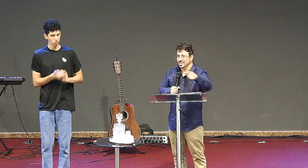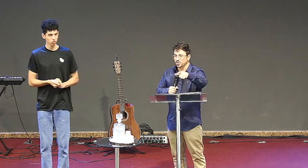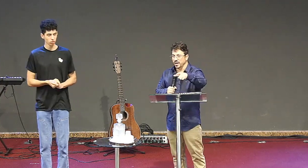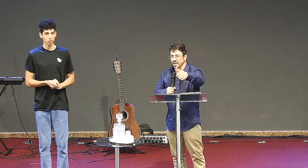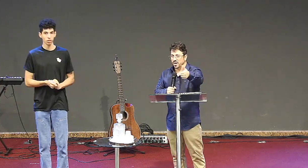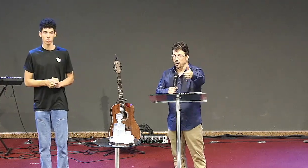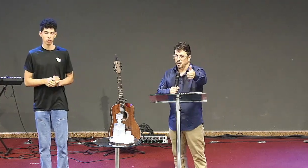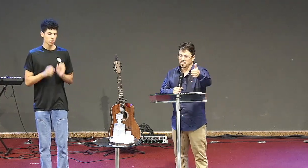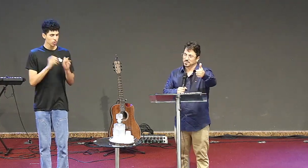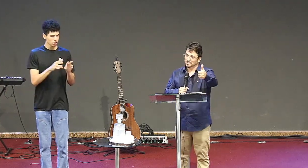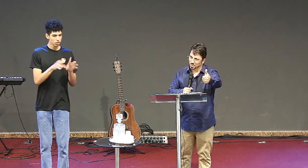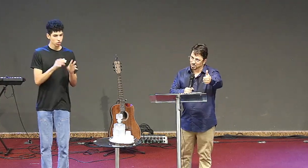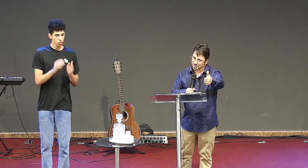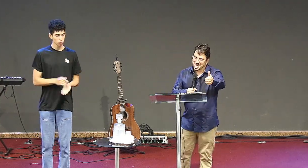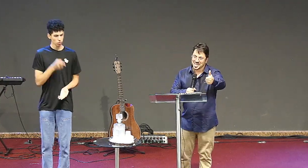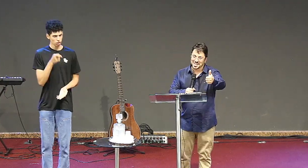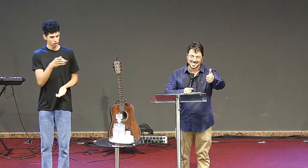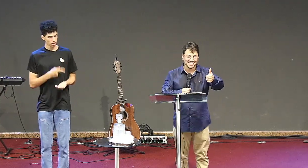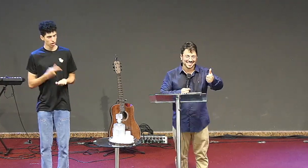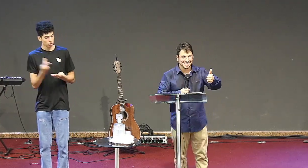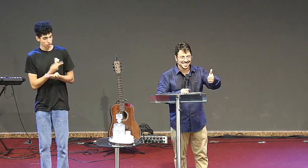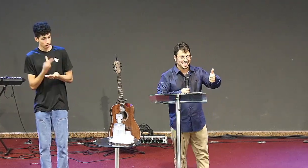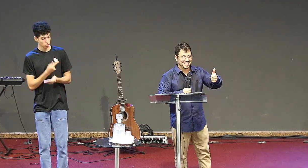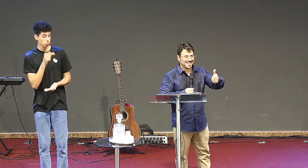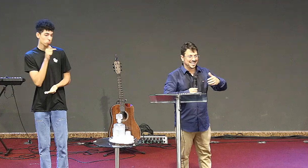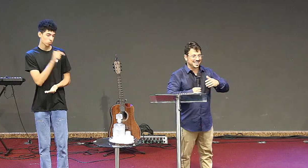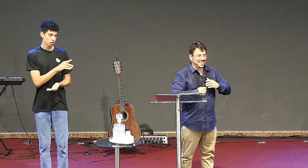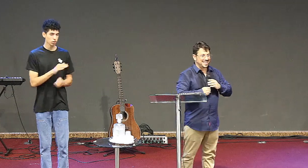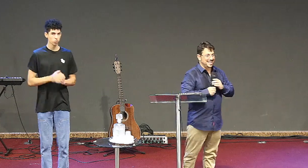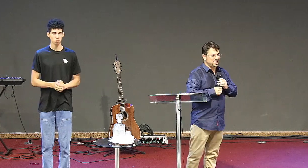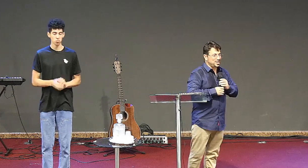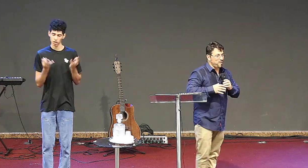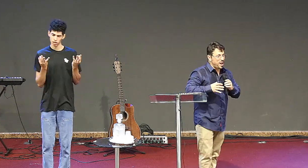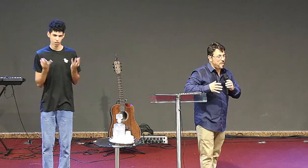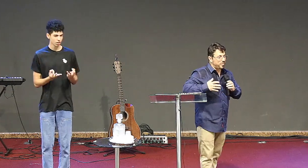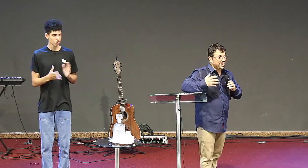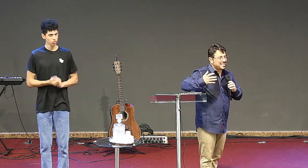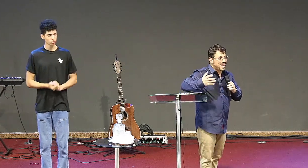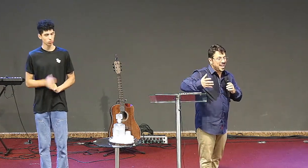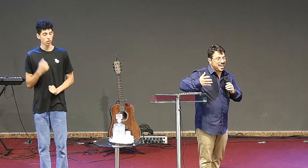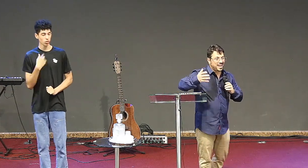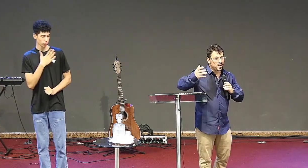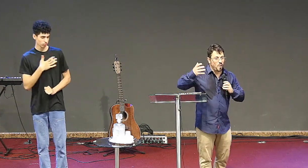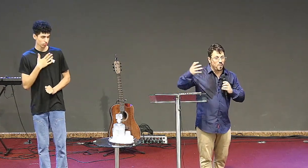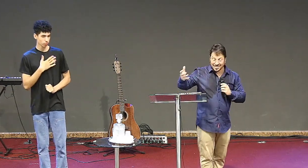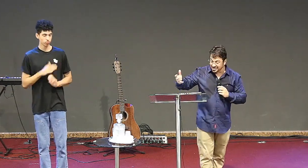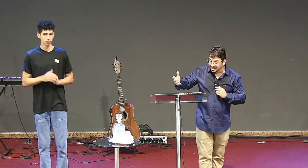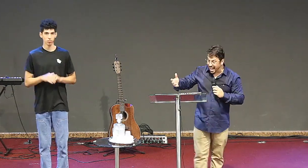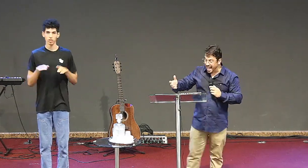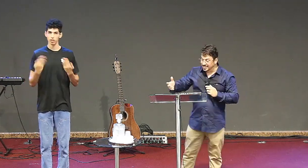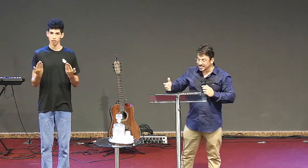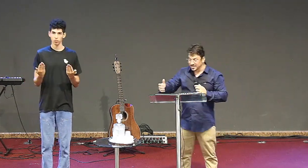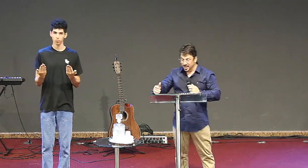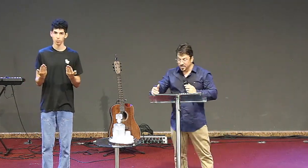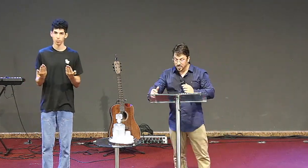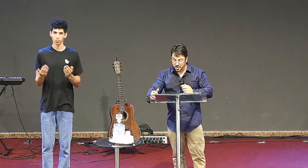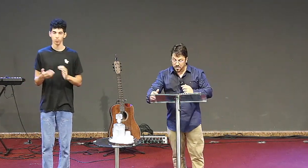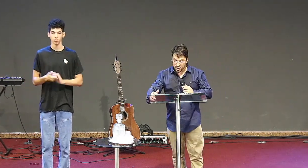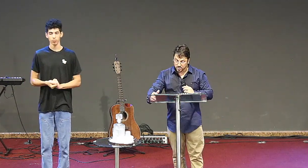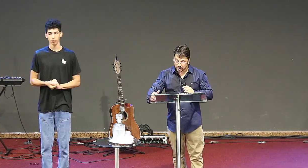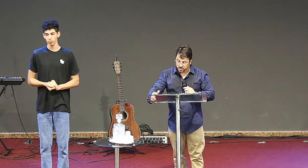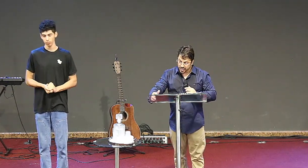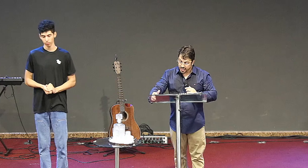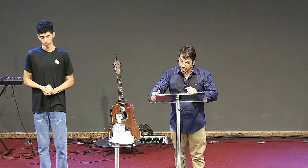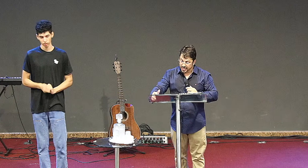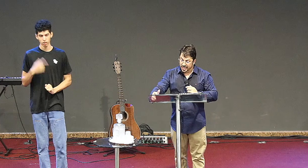Mas isso aqui, ó, gostei. E a gente vai aprender com essas cartas, meus